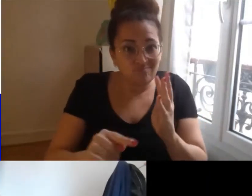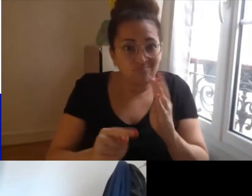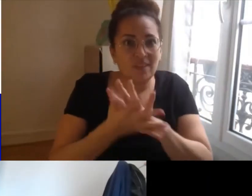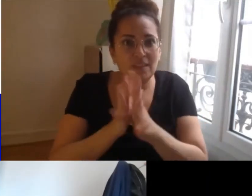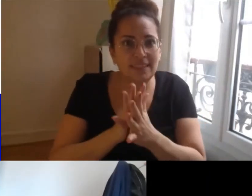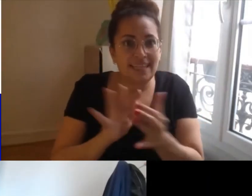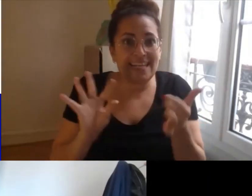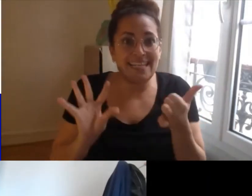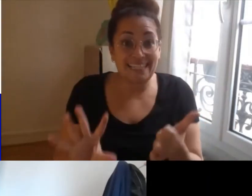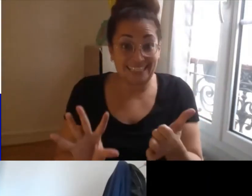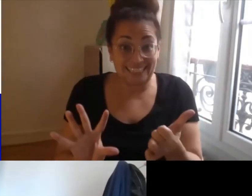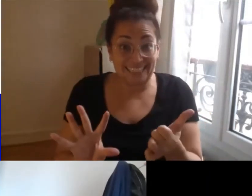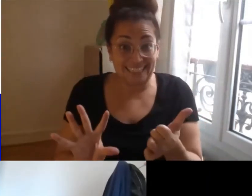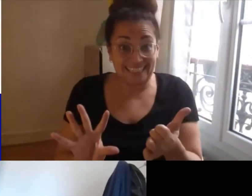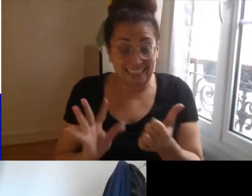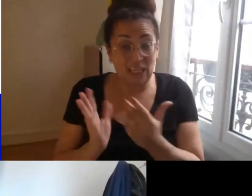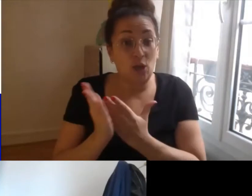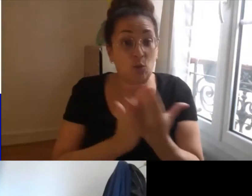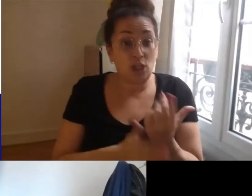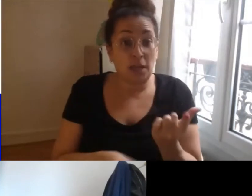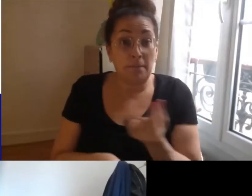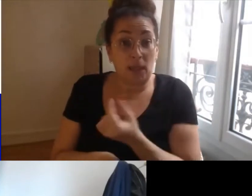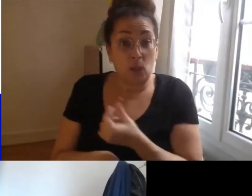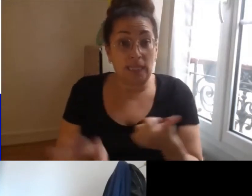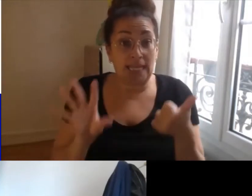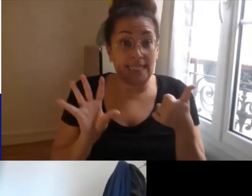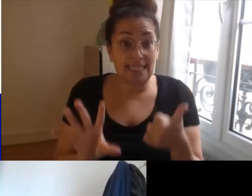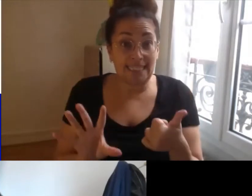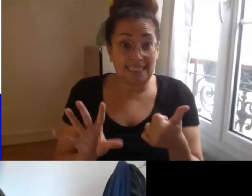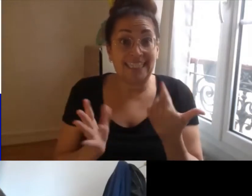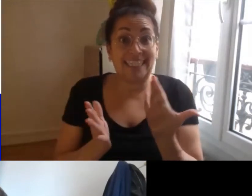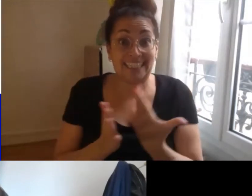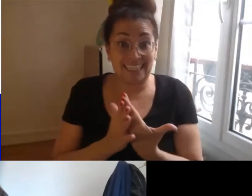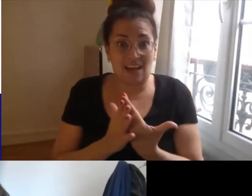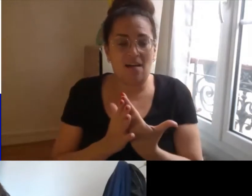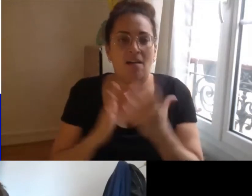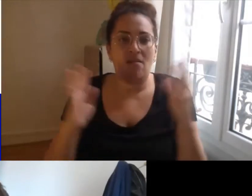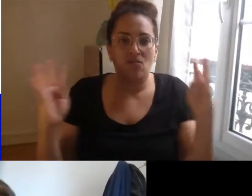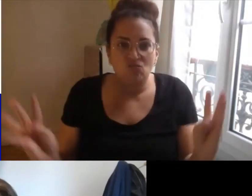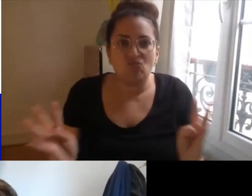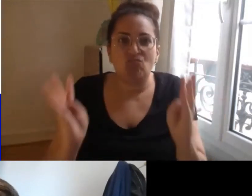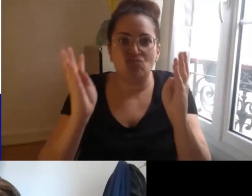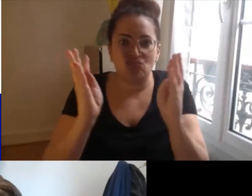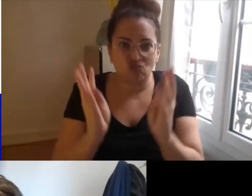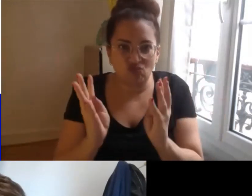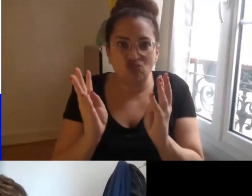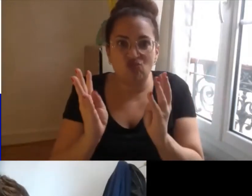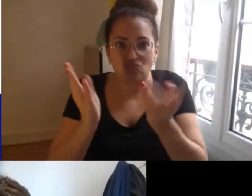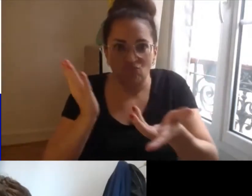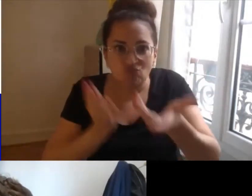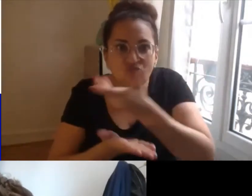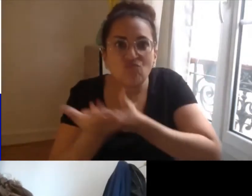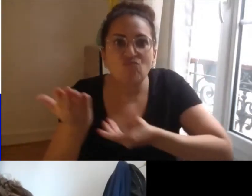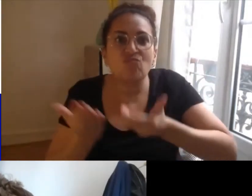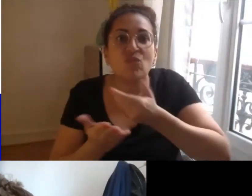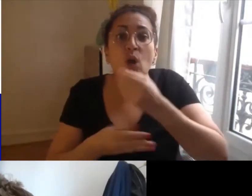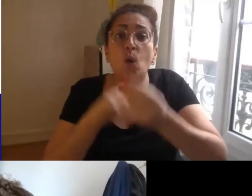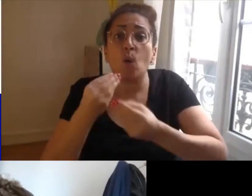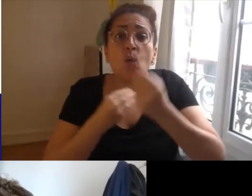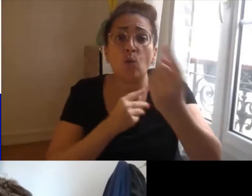projet et par des échanges aussi individuels avec les différents